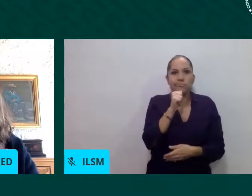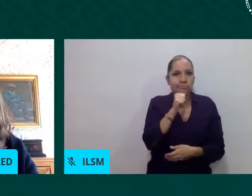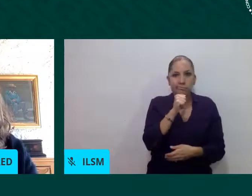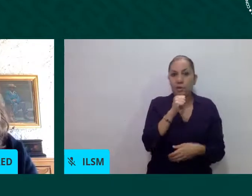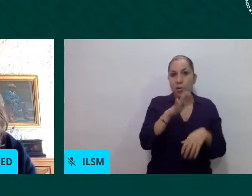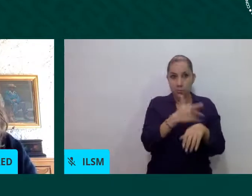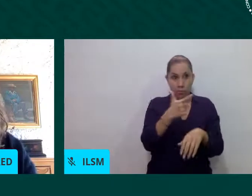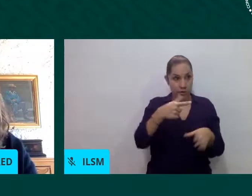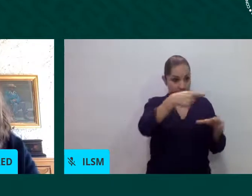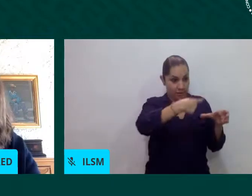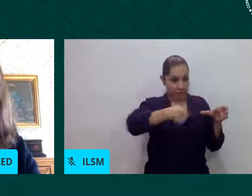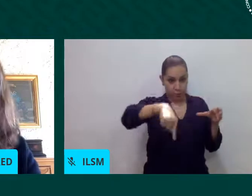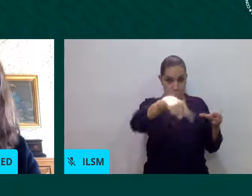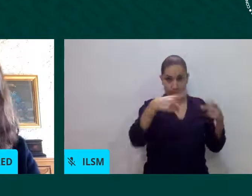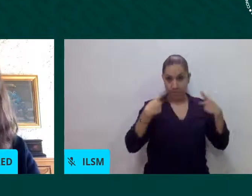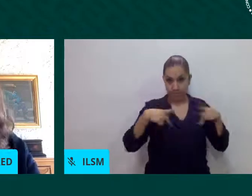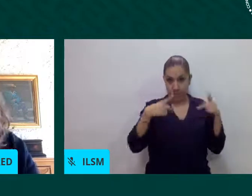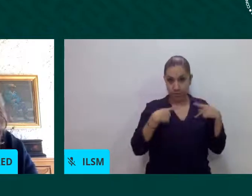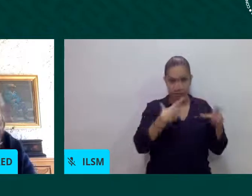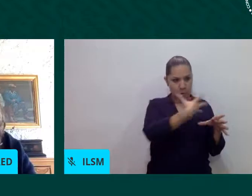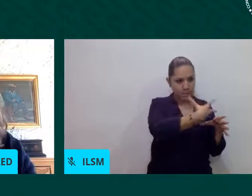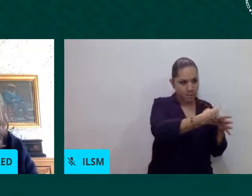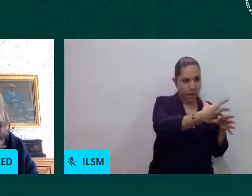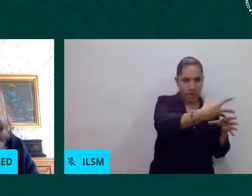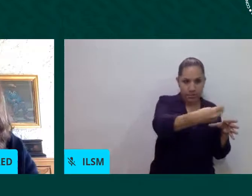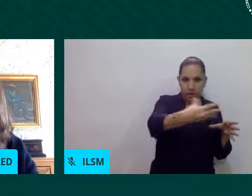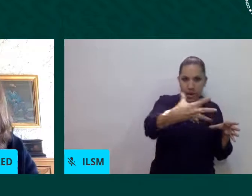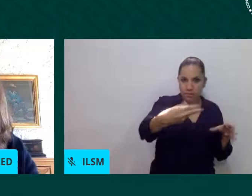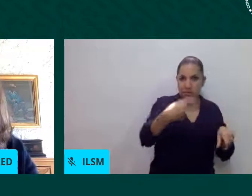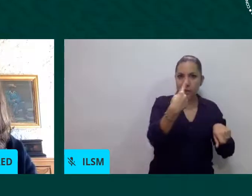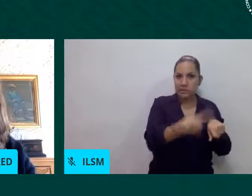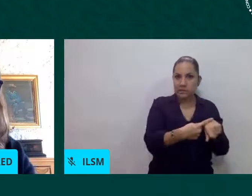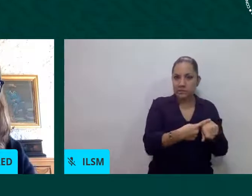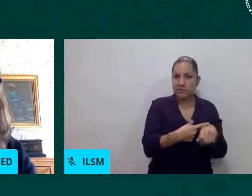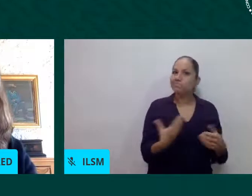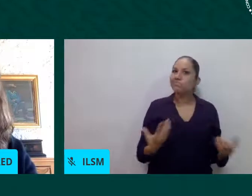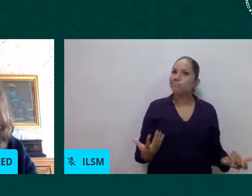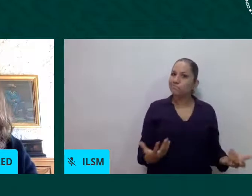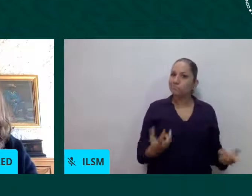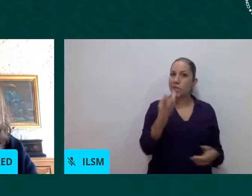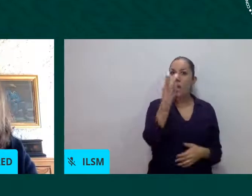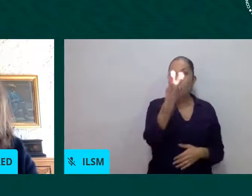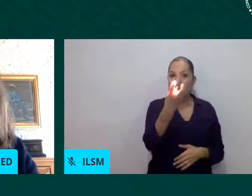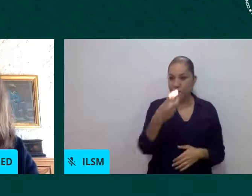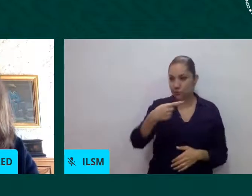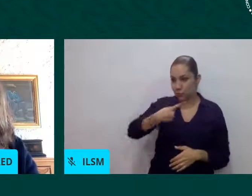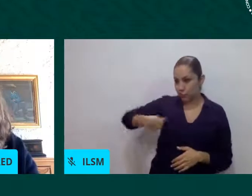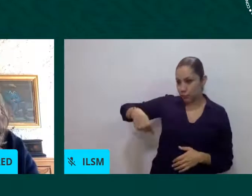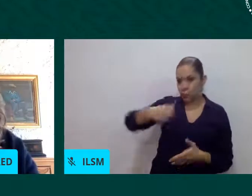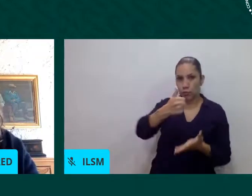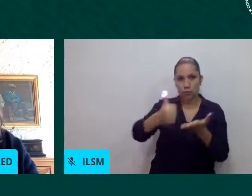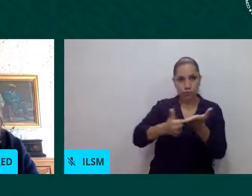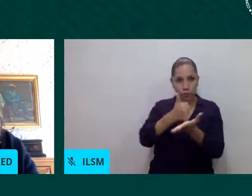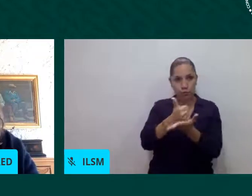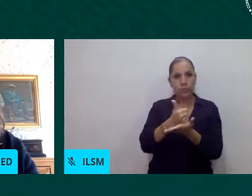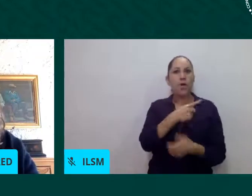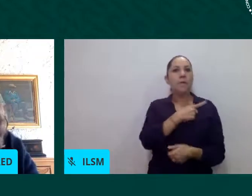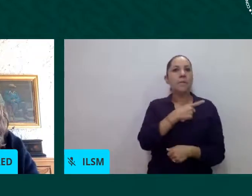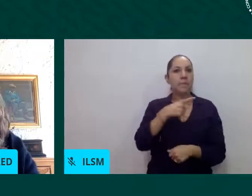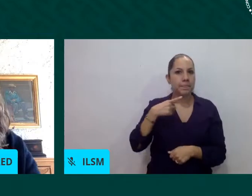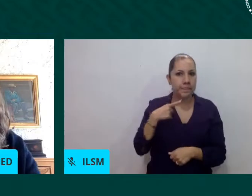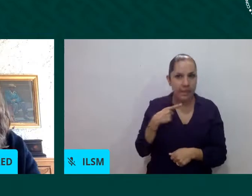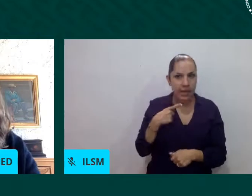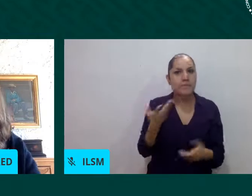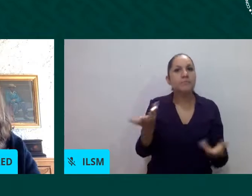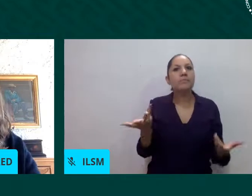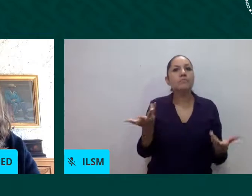retos que se nos presentan como ciudad y que tenemos que atender, insisto, desde una perspectiva de inclusión, desde una perspectiva de